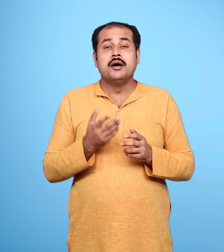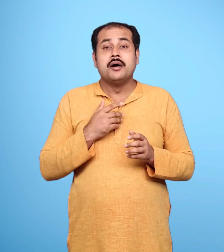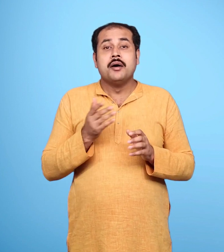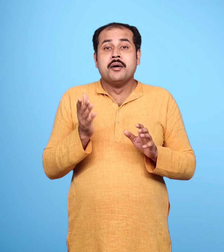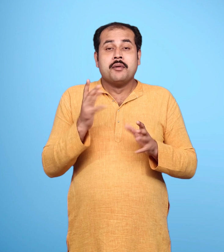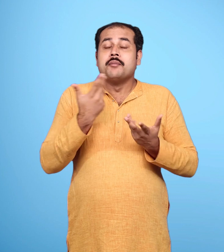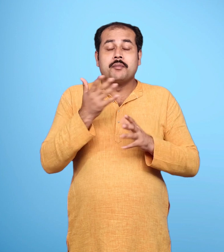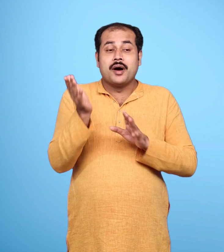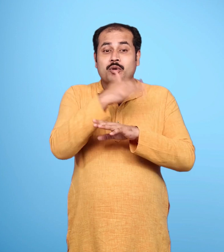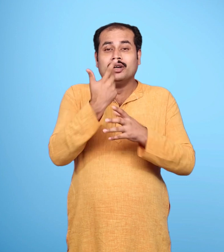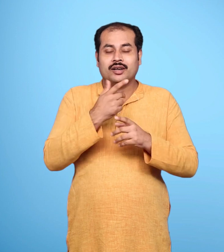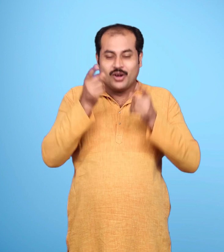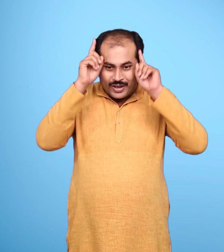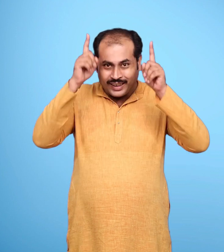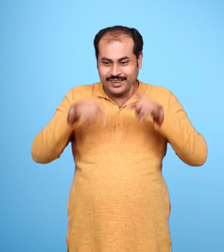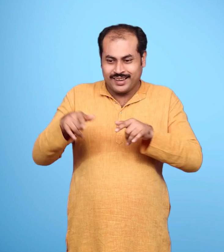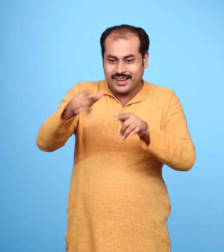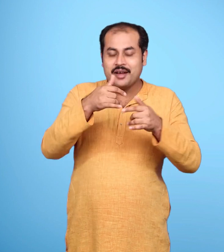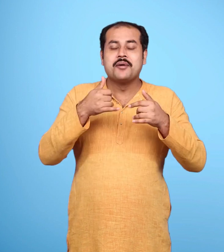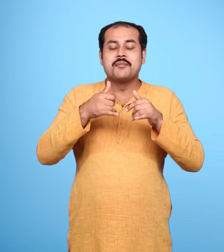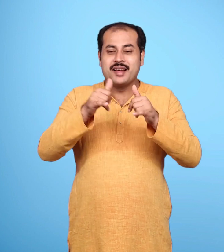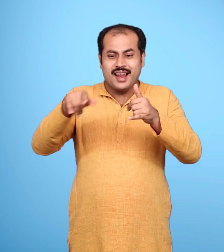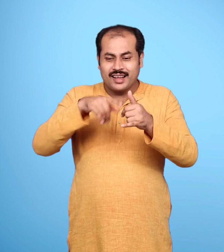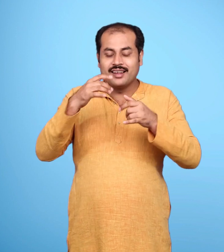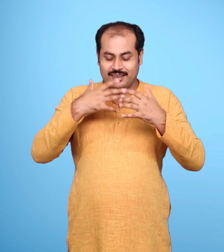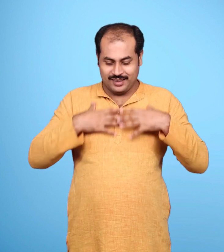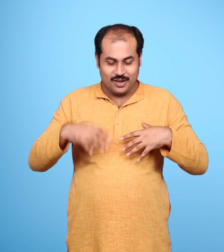सोने के हिरन ने उन्हें सोने की लंका में पहुचा दिया था